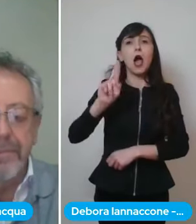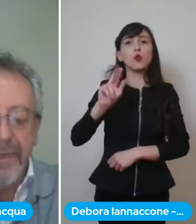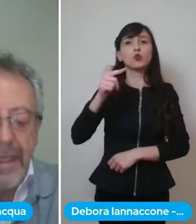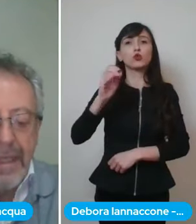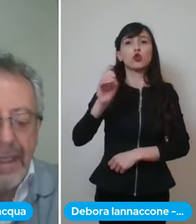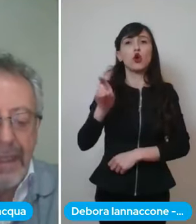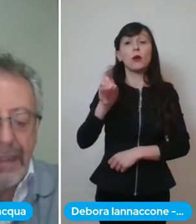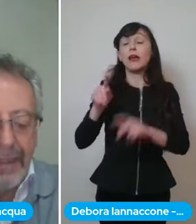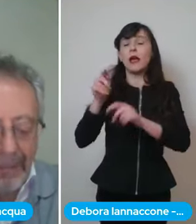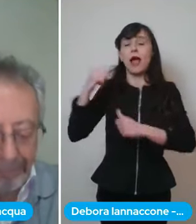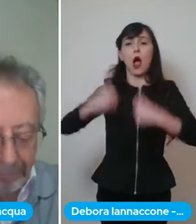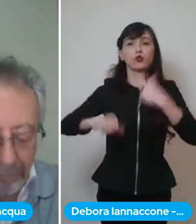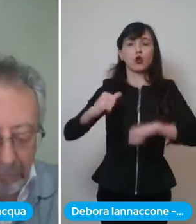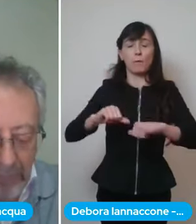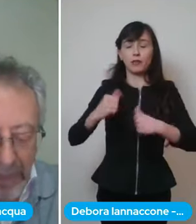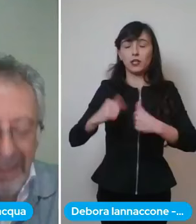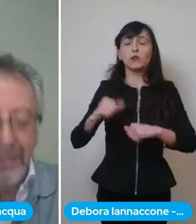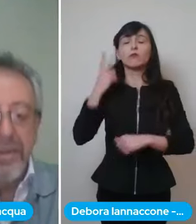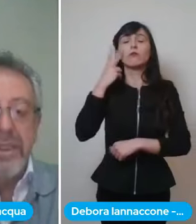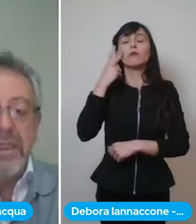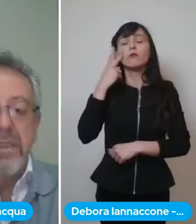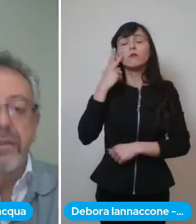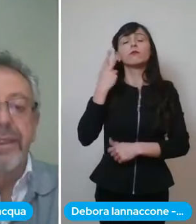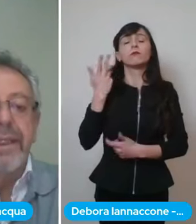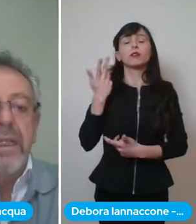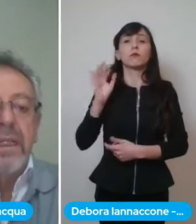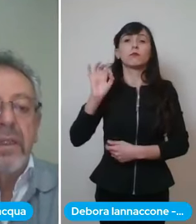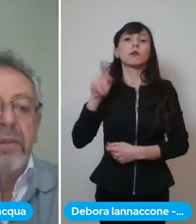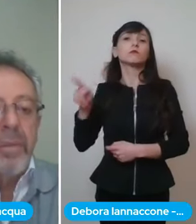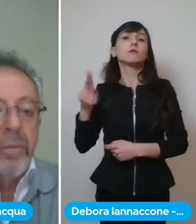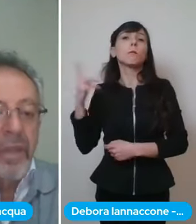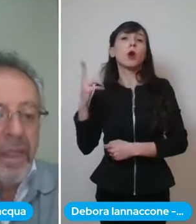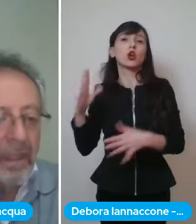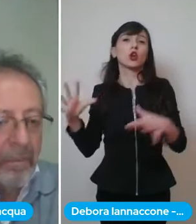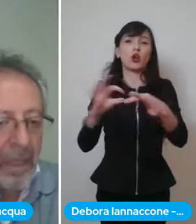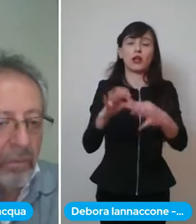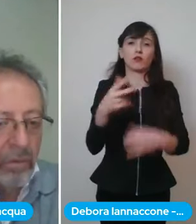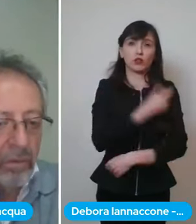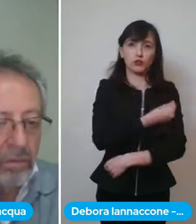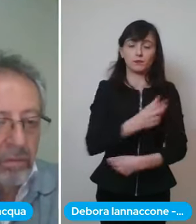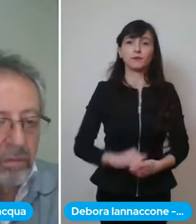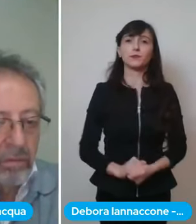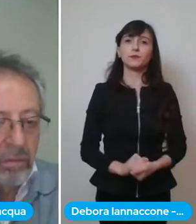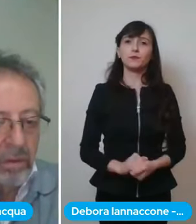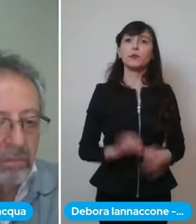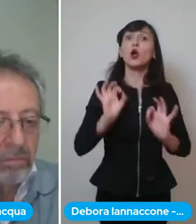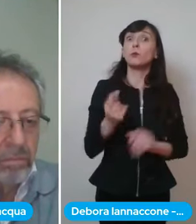state messe in relazione alla alla vaccinazione noi proprio ieri abbiamo